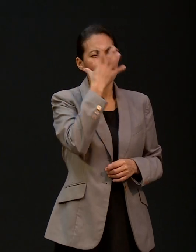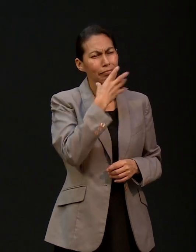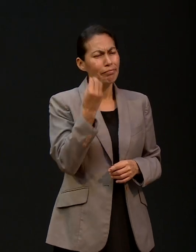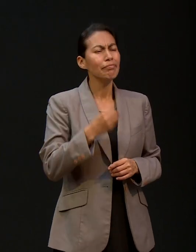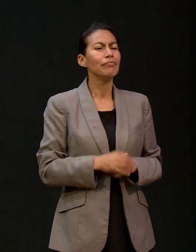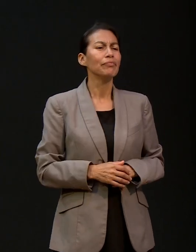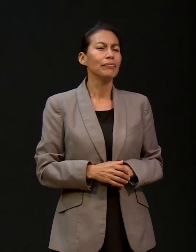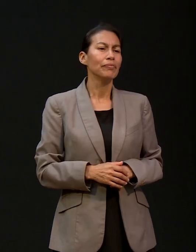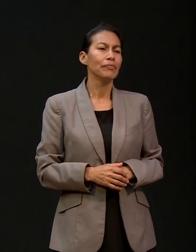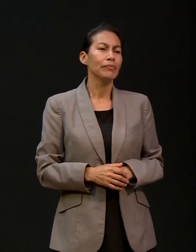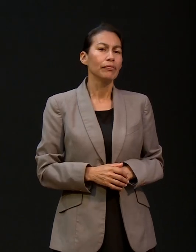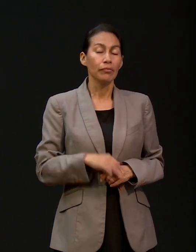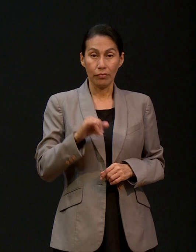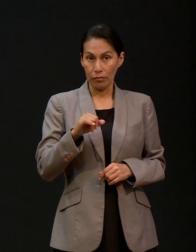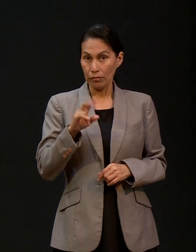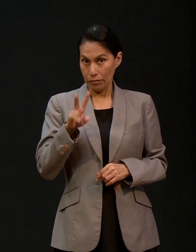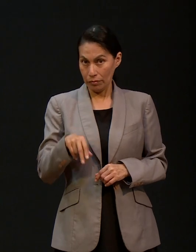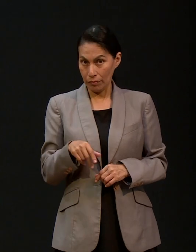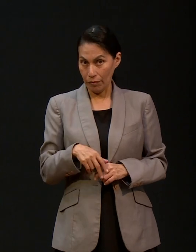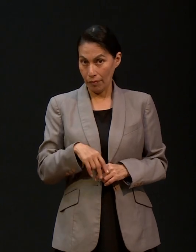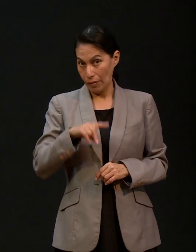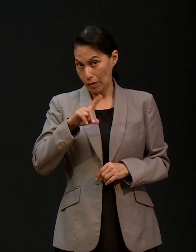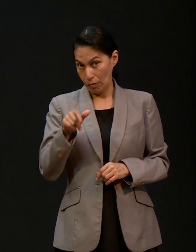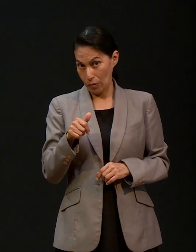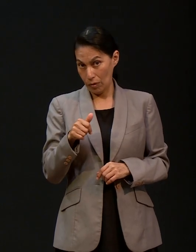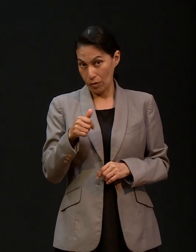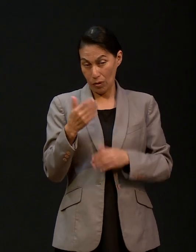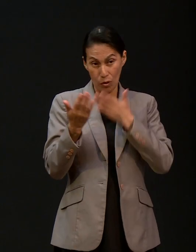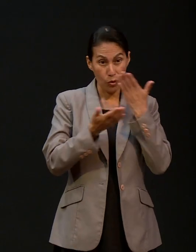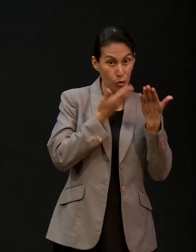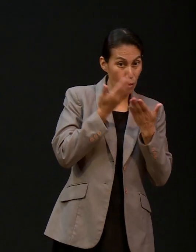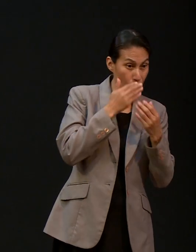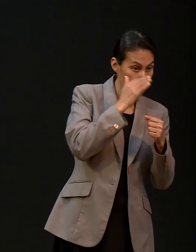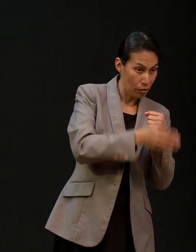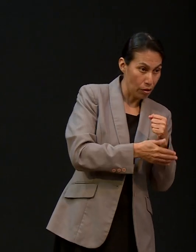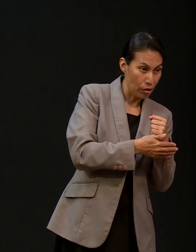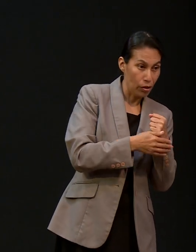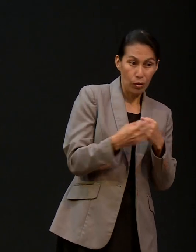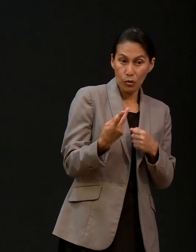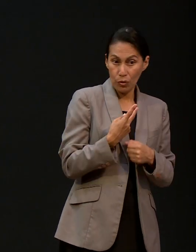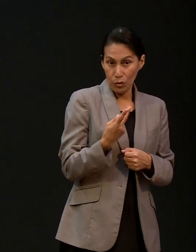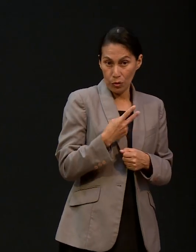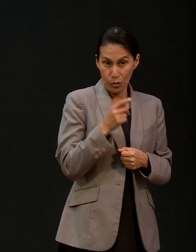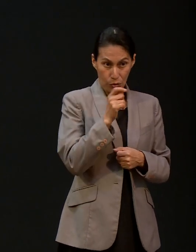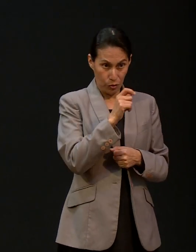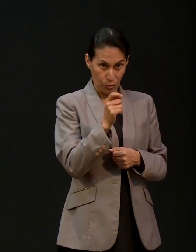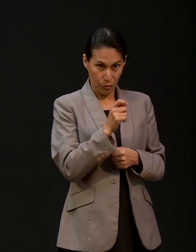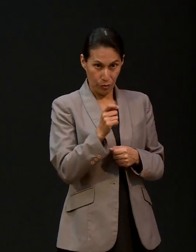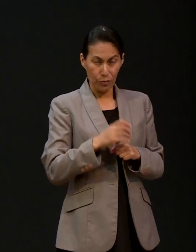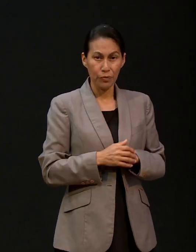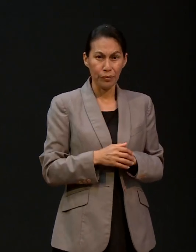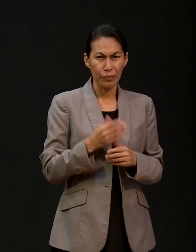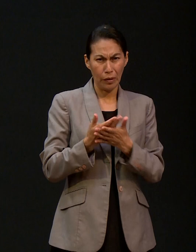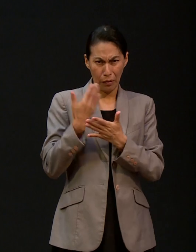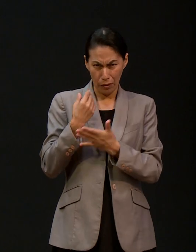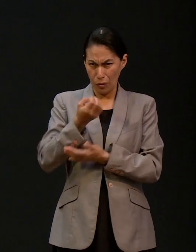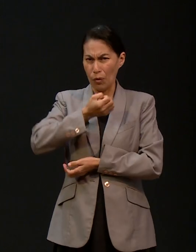la carrera, ya nos habíamos hecho novios. Fue otra decisión importante que tomamos también. Lo pusimos en manos de Dios